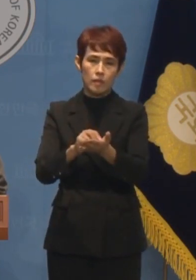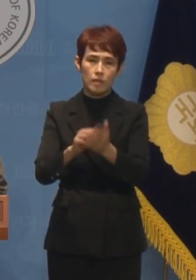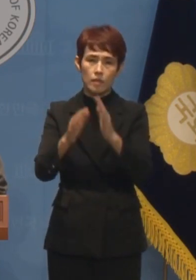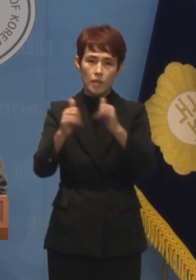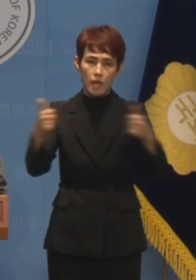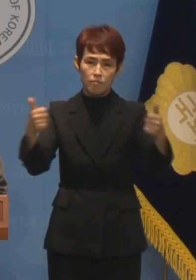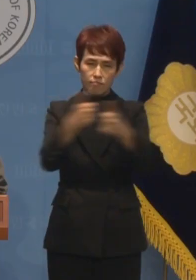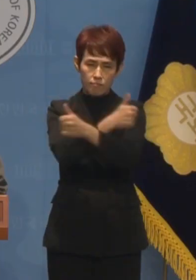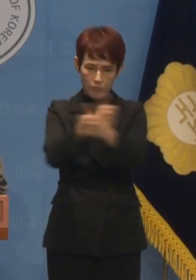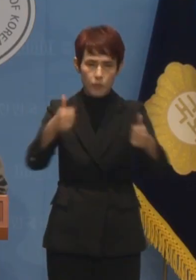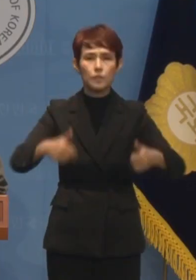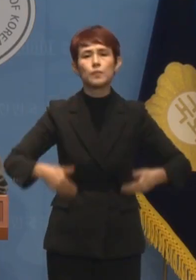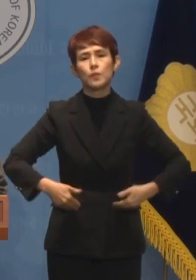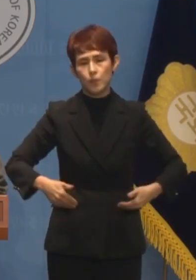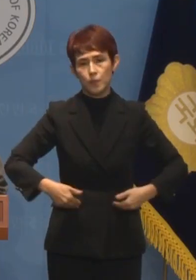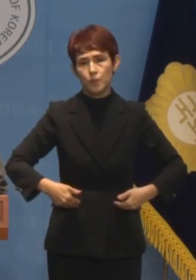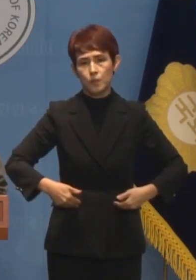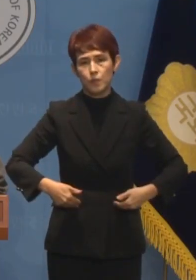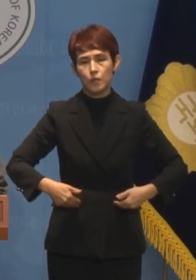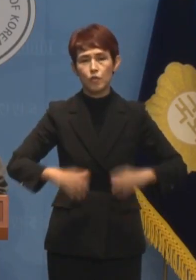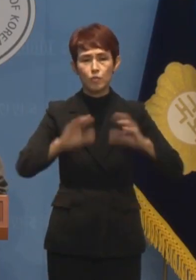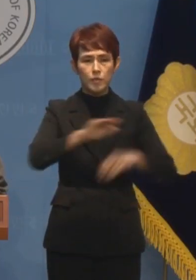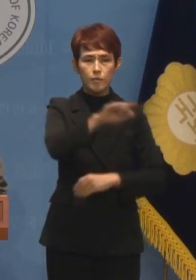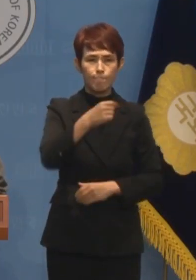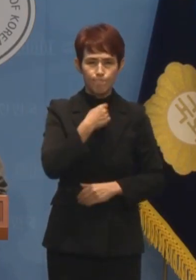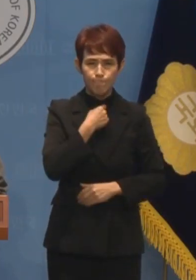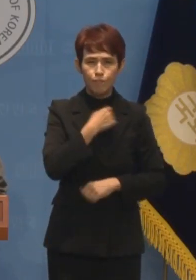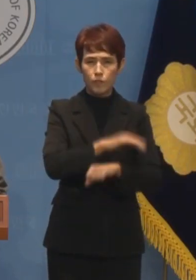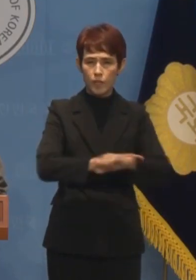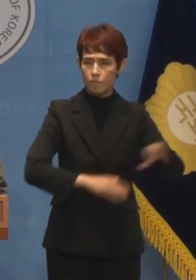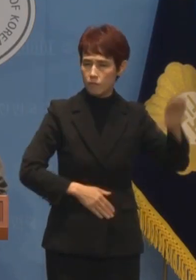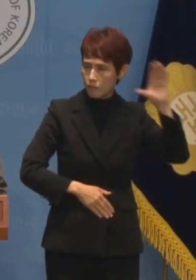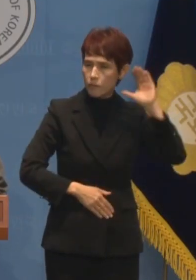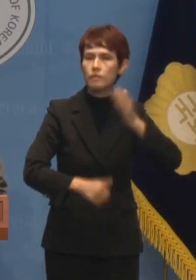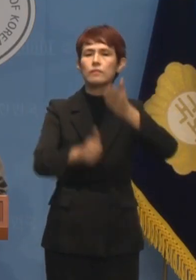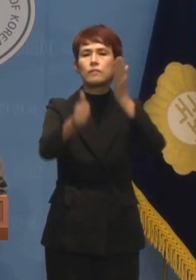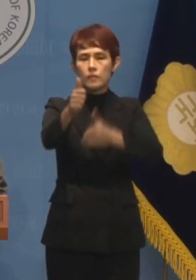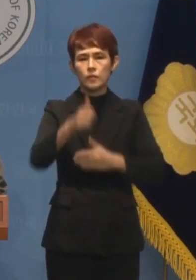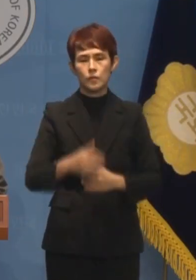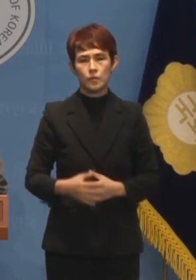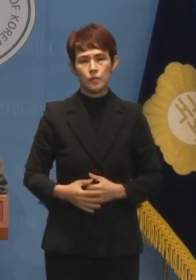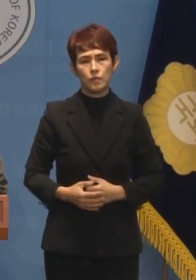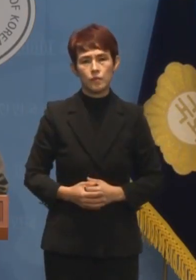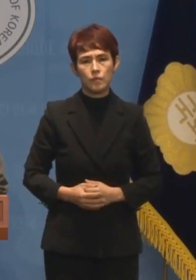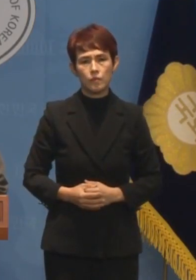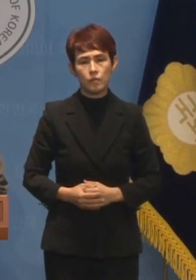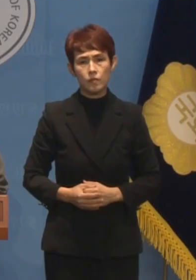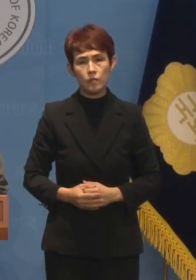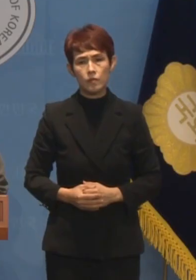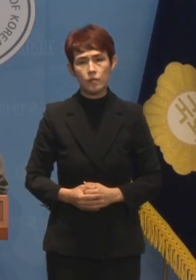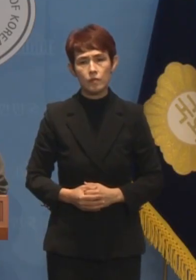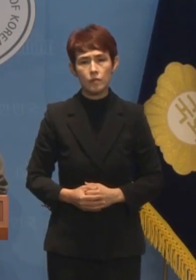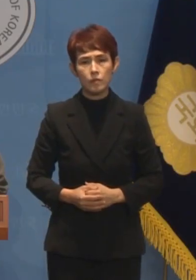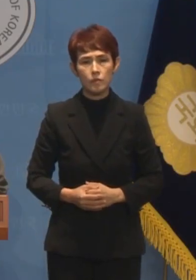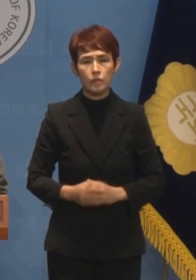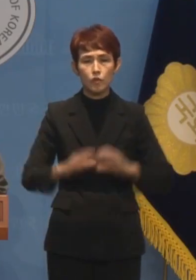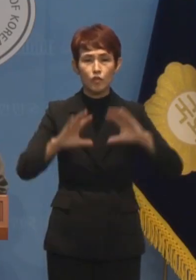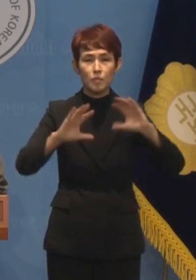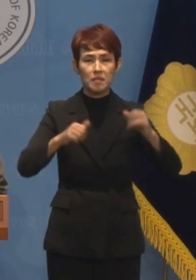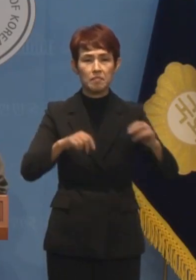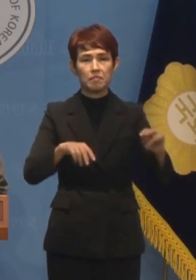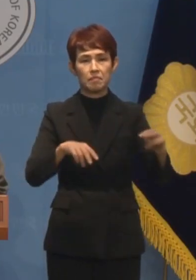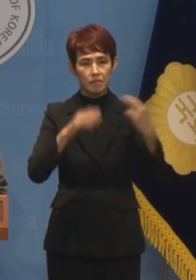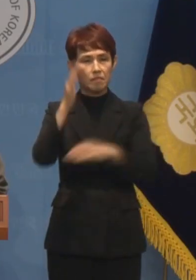쇄신이라도 해서 국민의 목소리를 제대로 들으라는 겁니다. 지난 대국민 담화에서